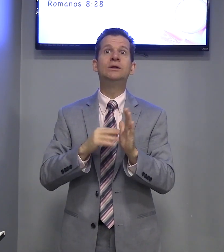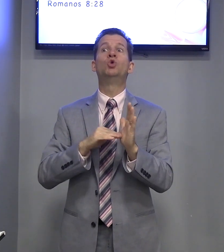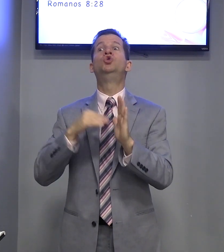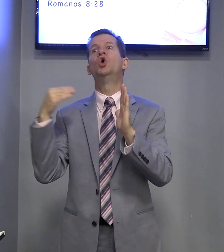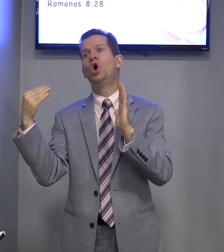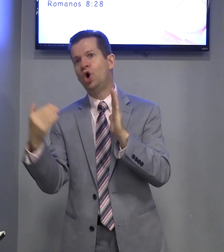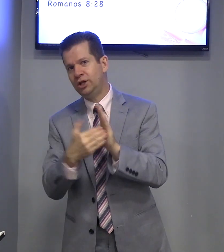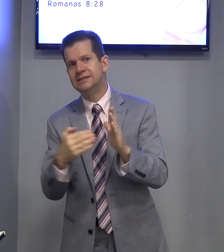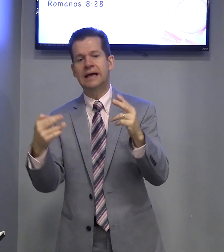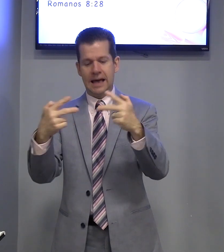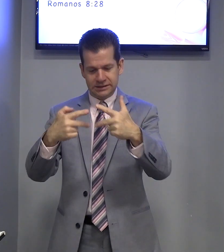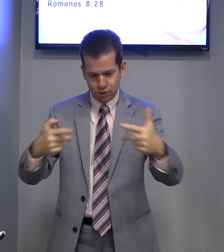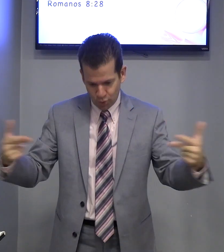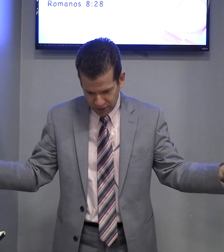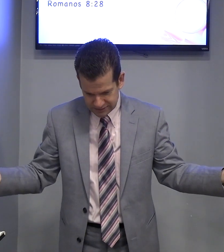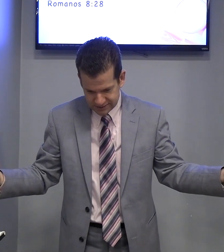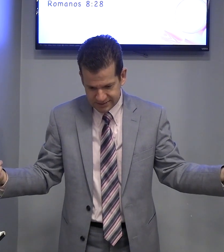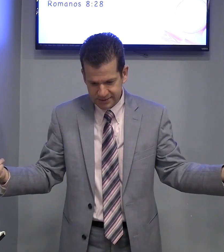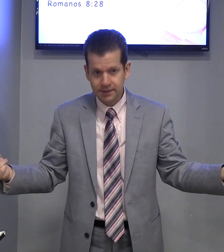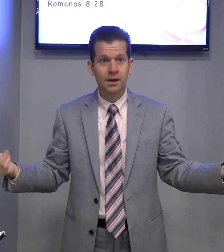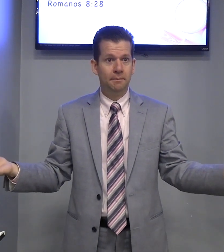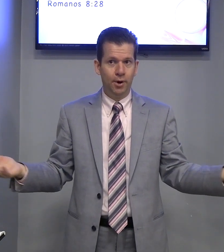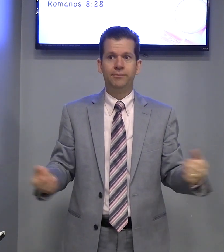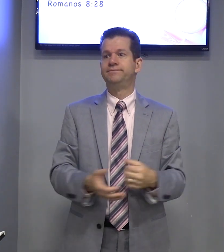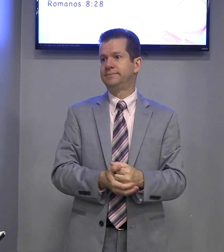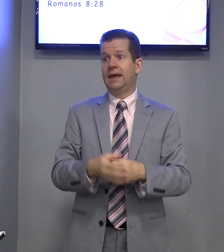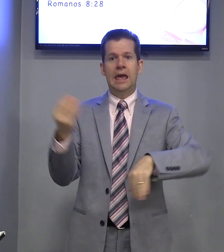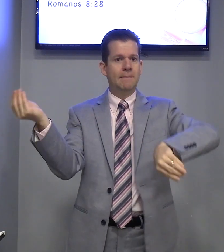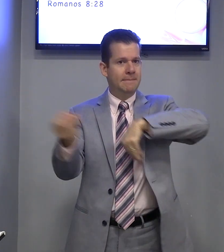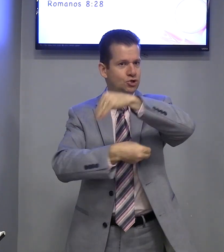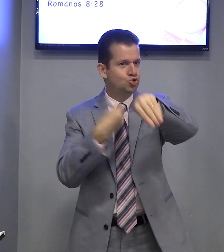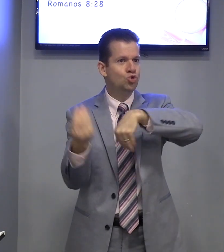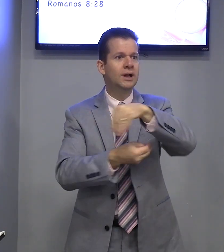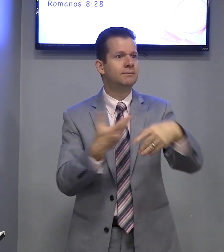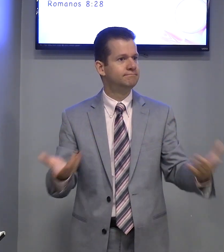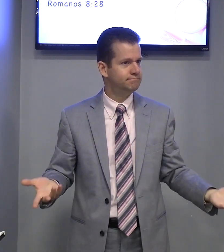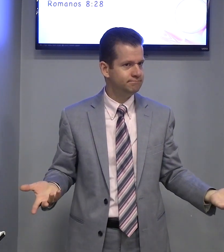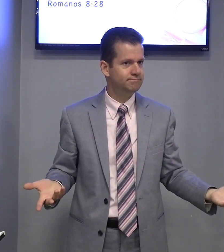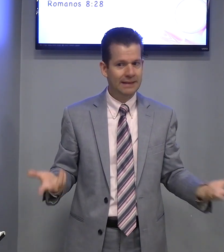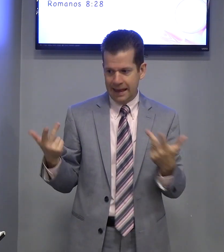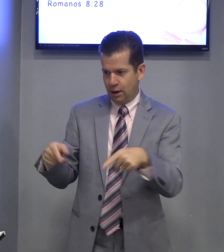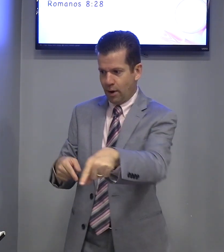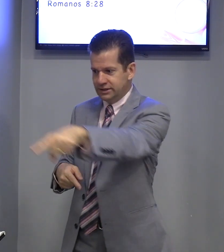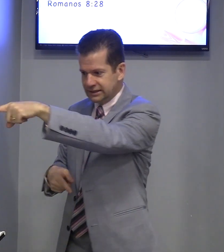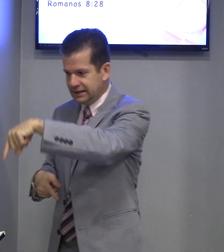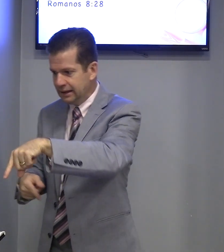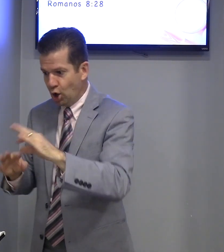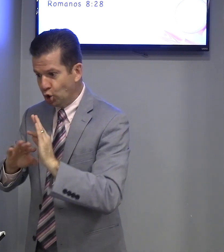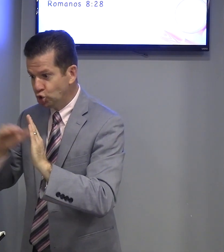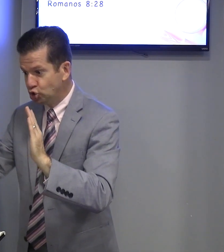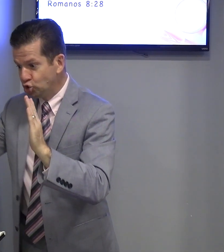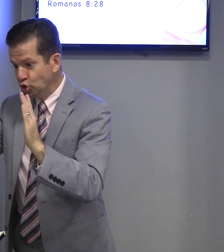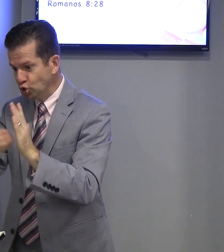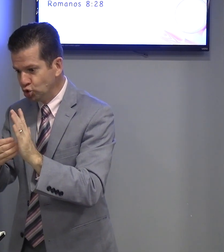então, todas as coisas? Bom, é uma mistura. É igual isso aqui. Tudo,